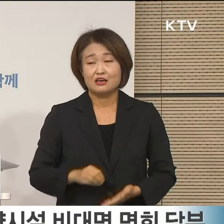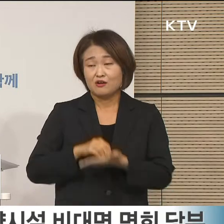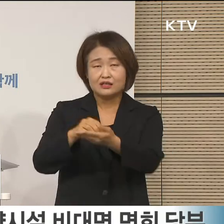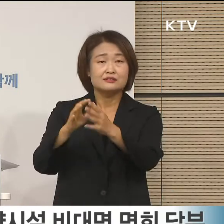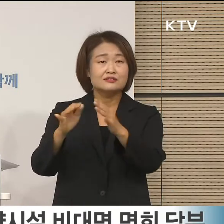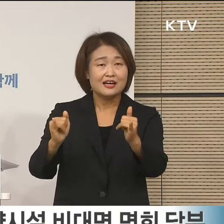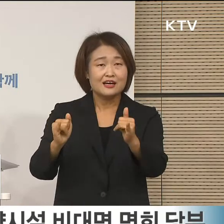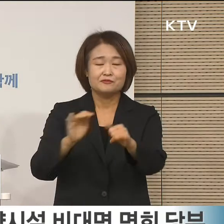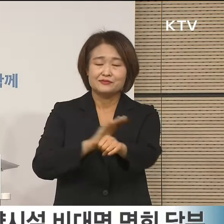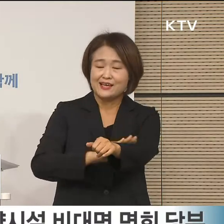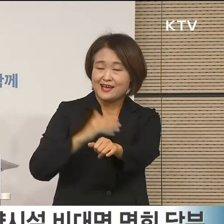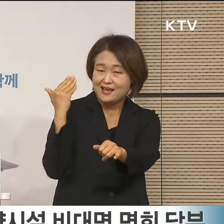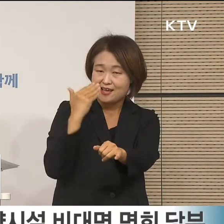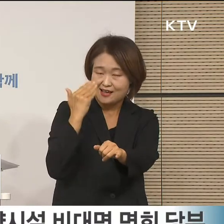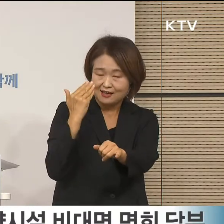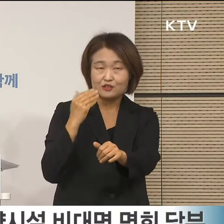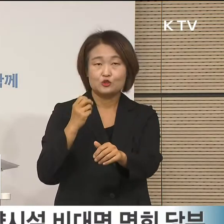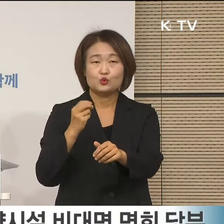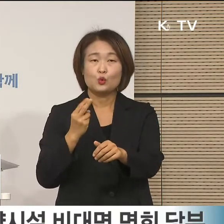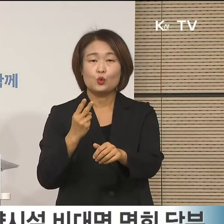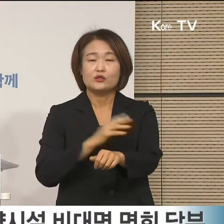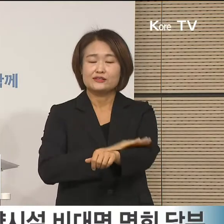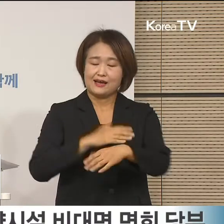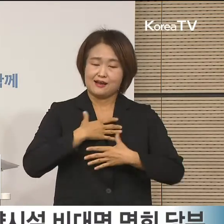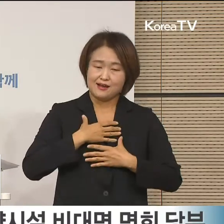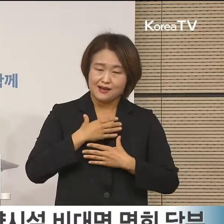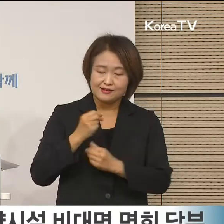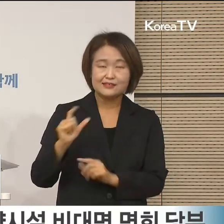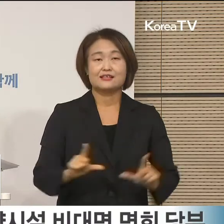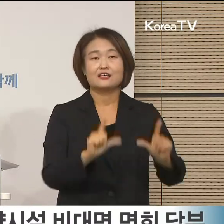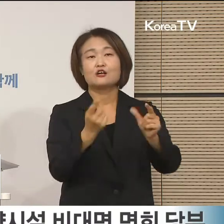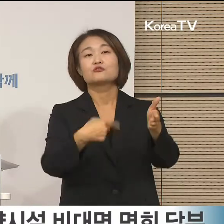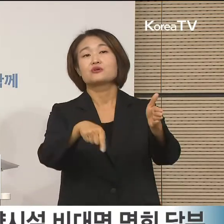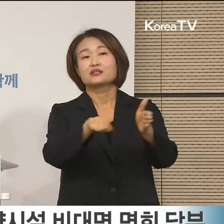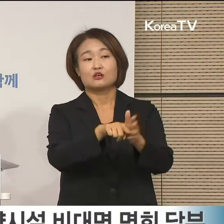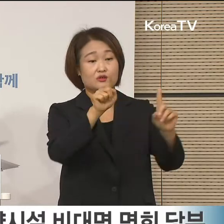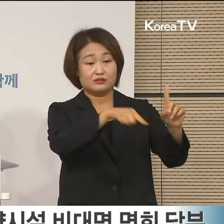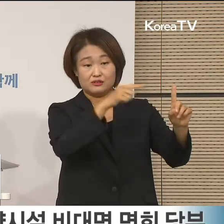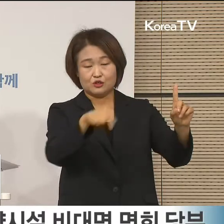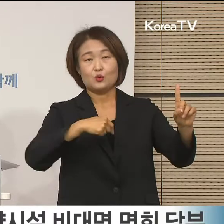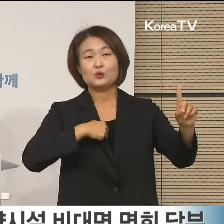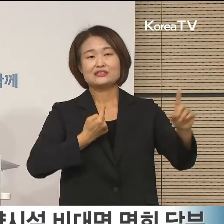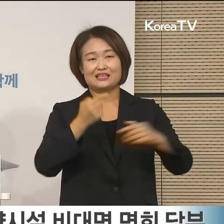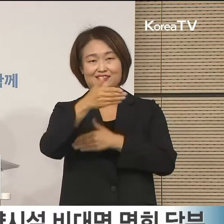환경을 위해 1인 1실로 현재는 입소하고 있다는 점도 말씀드립니다.